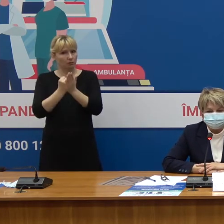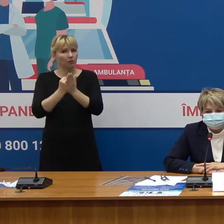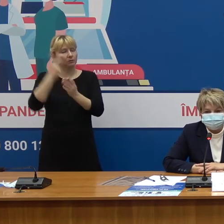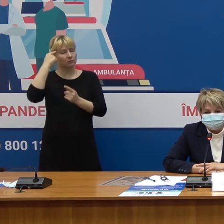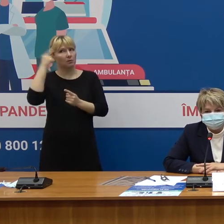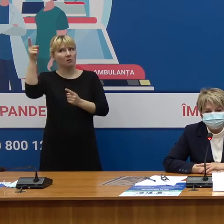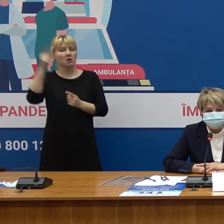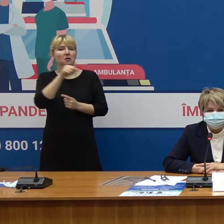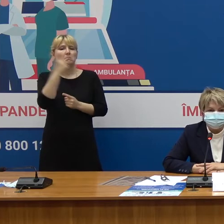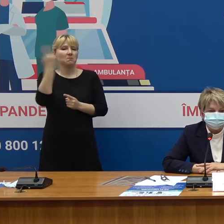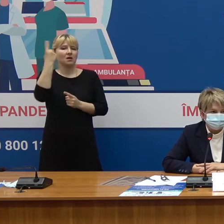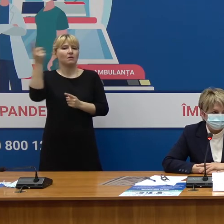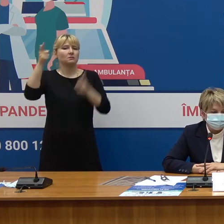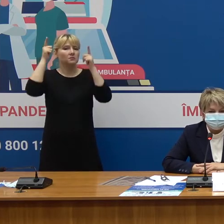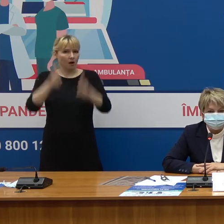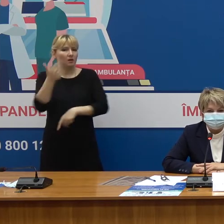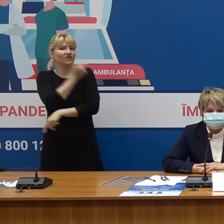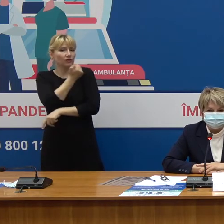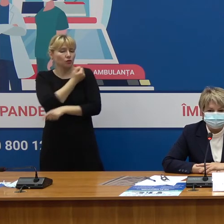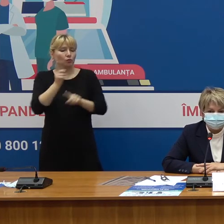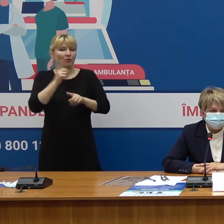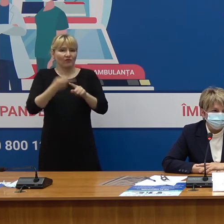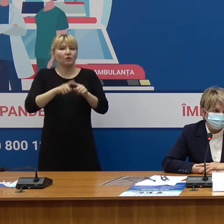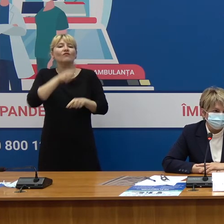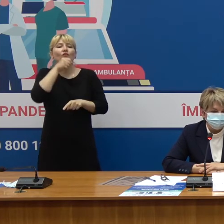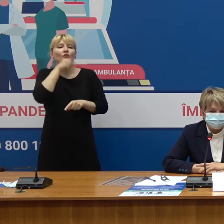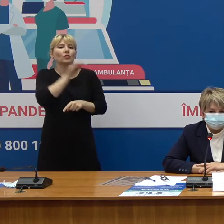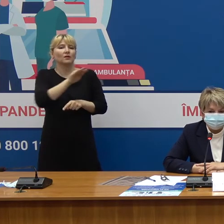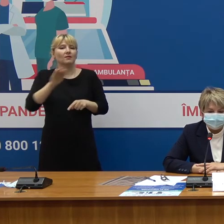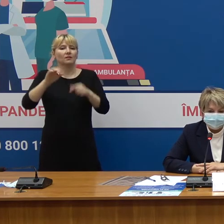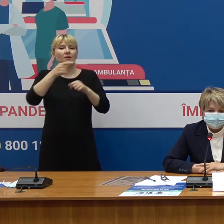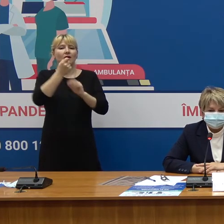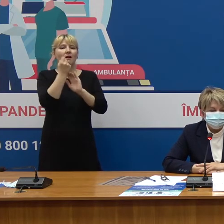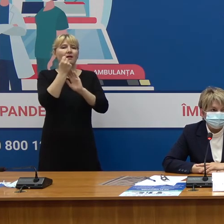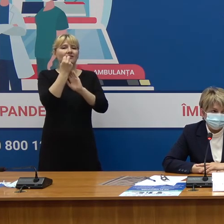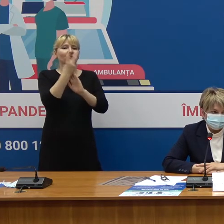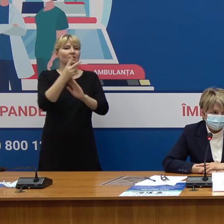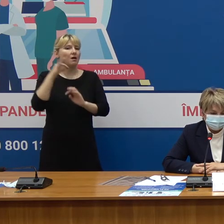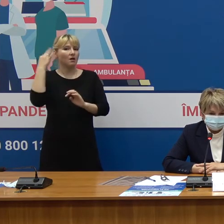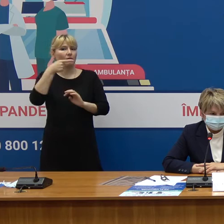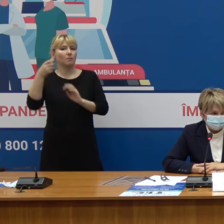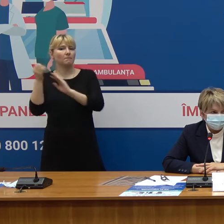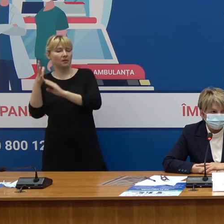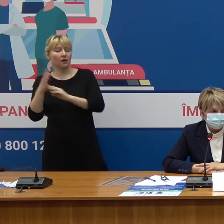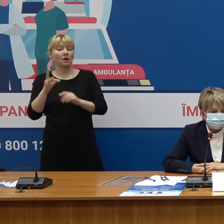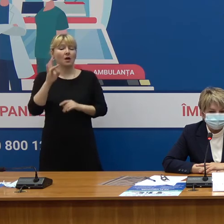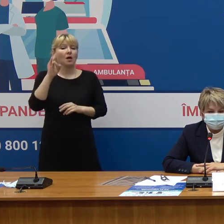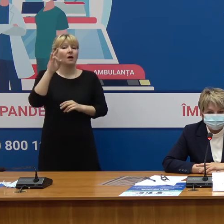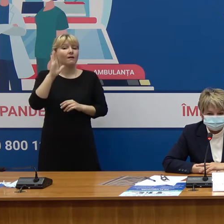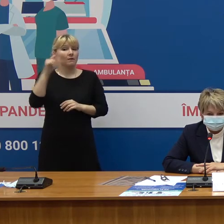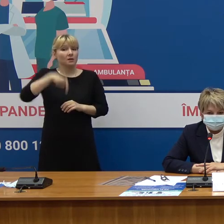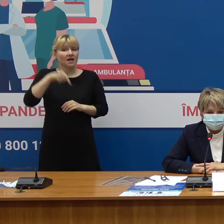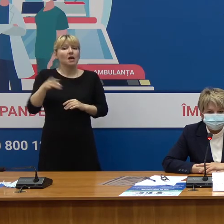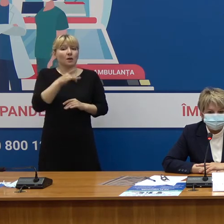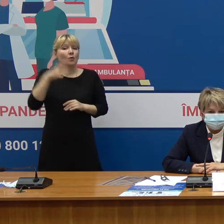au acceptat acest vaccin în această categorie de vârstă și Uniunii Europene Pentru Republica Moldova, în condițiile